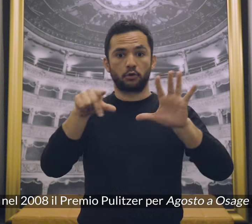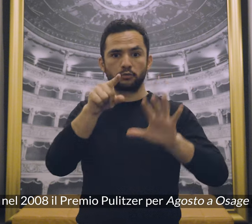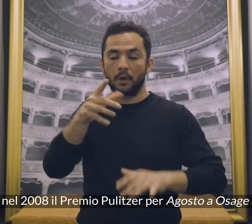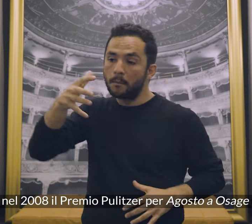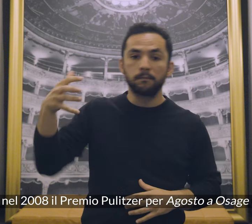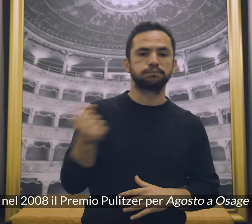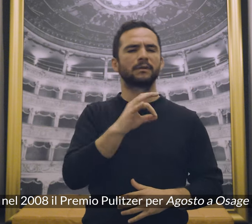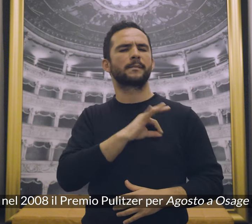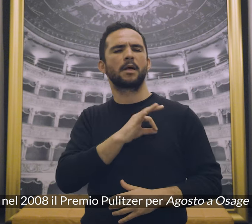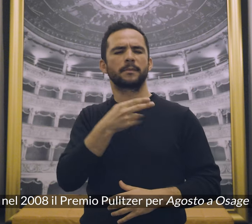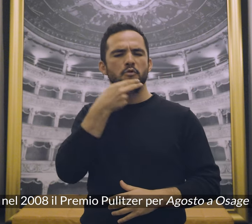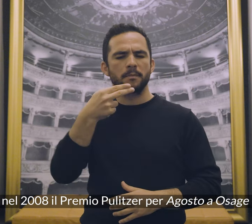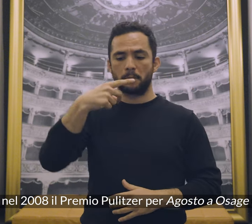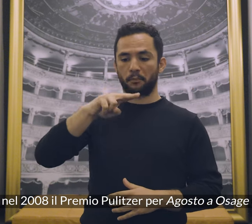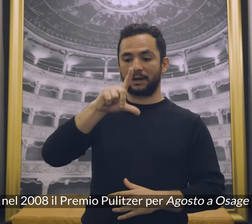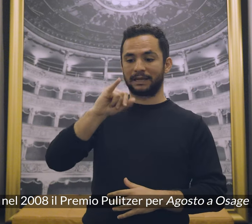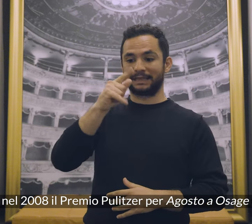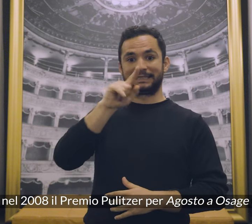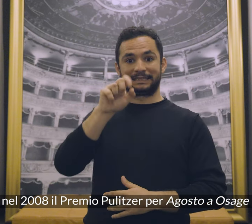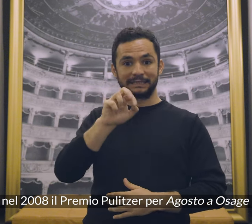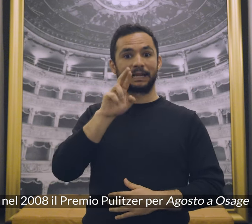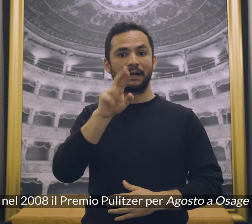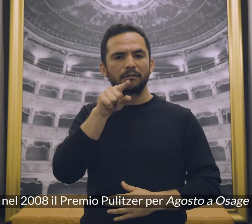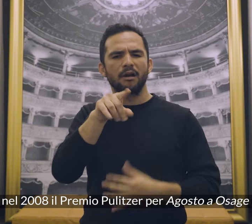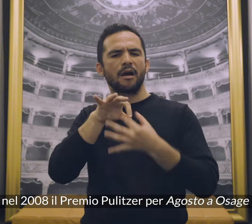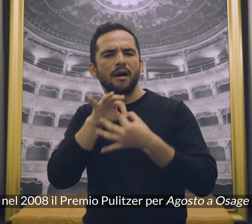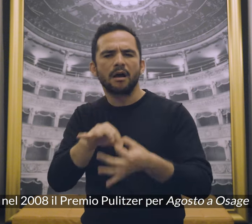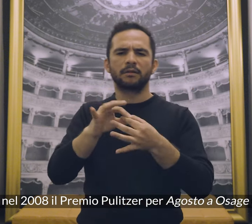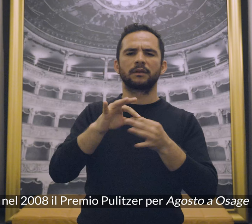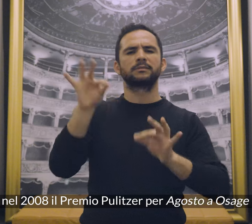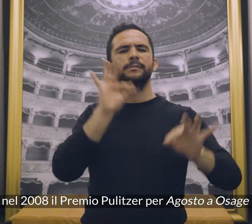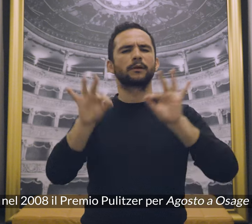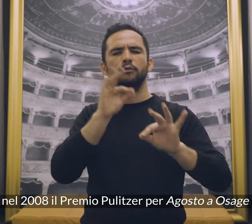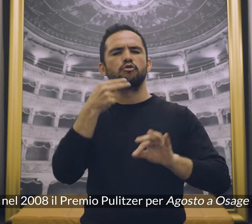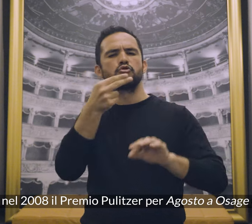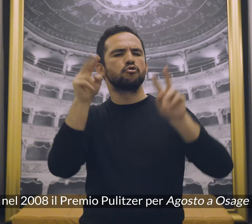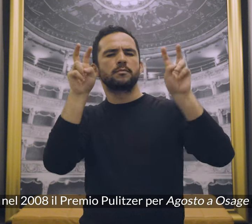nel 2008 il premio Pulitzer per Agosto a Osage County.